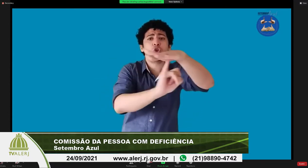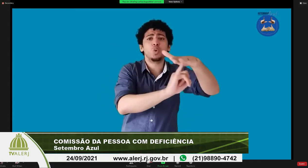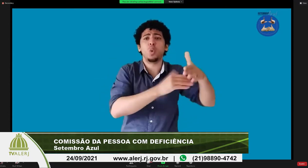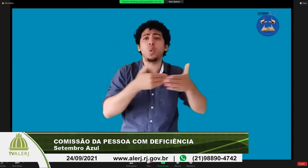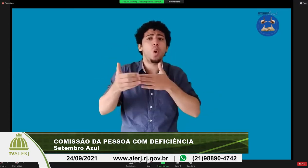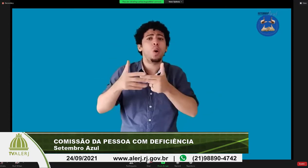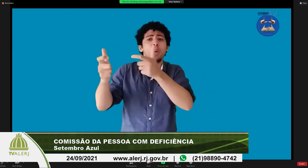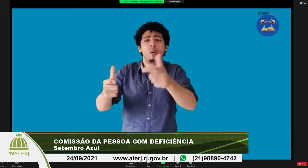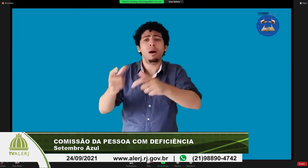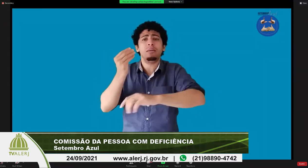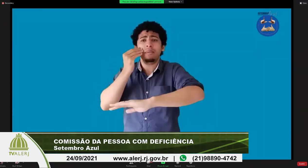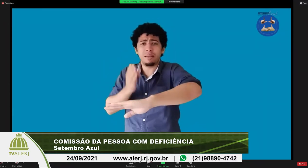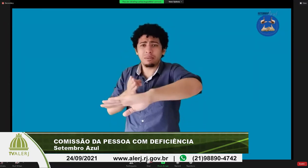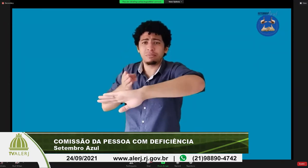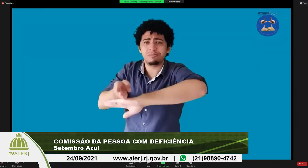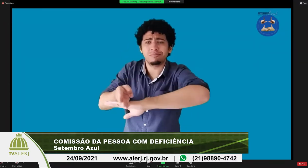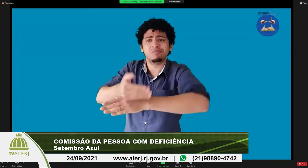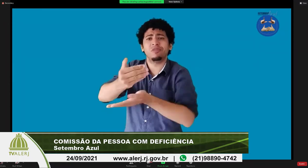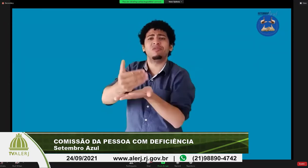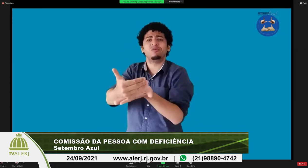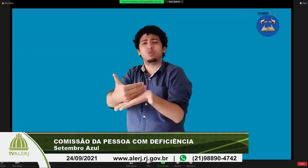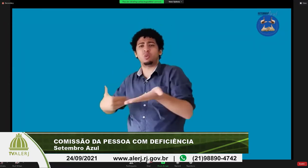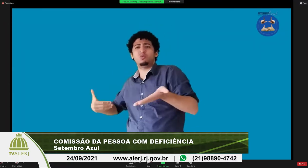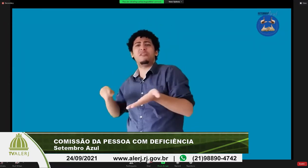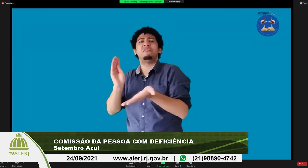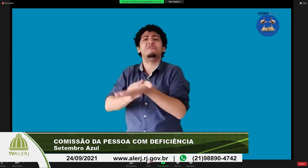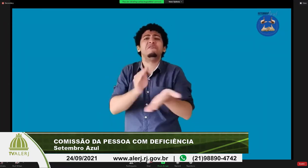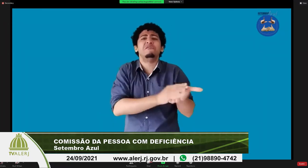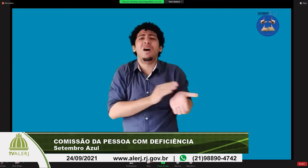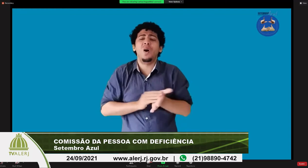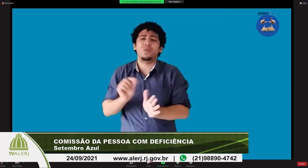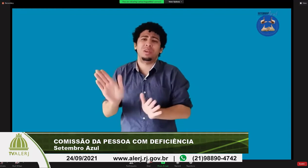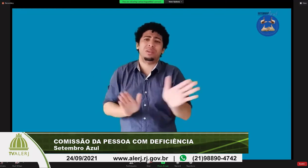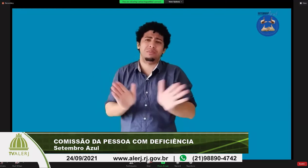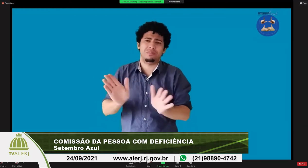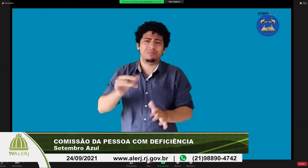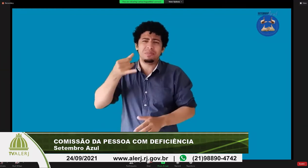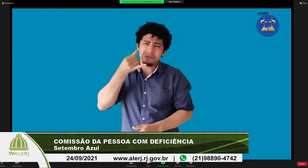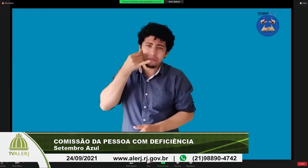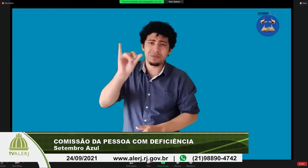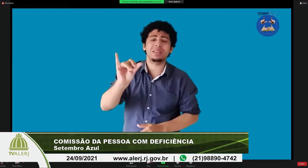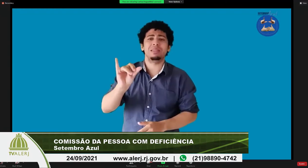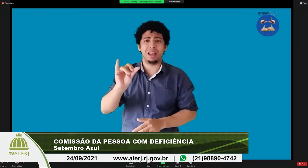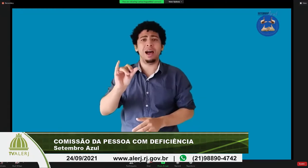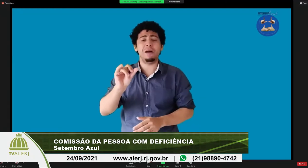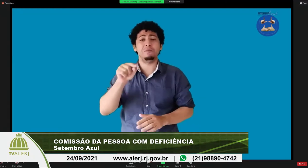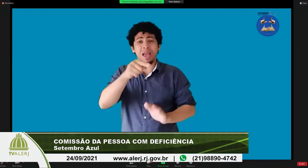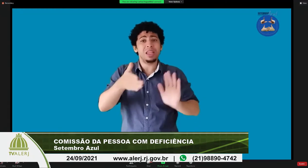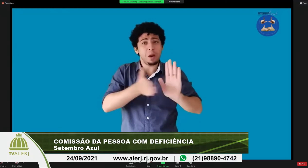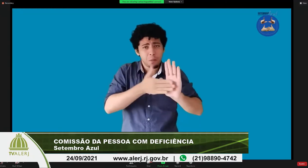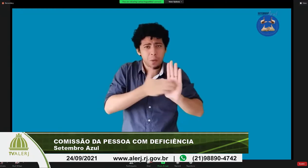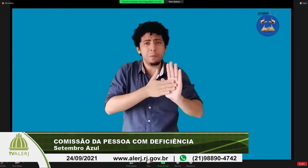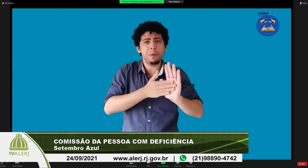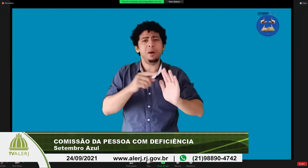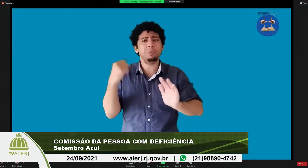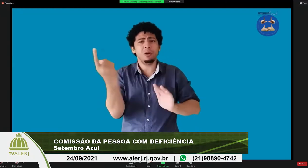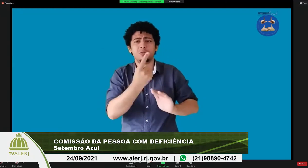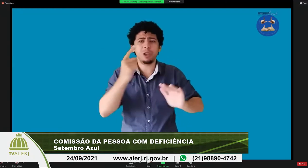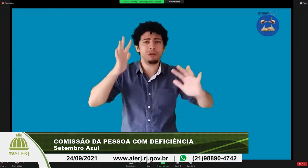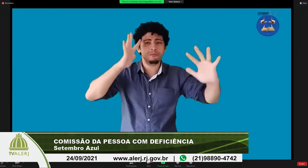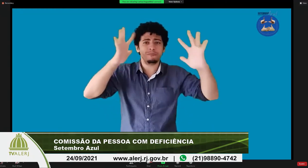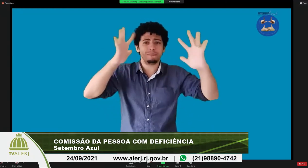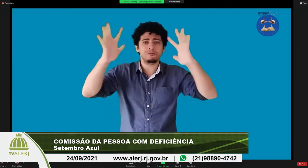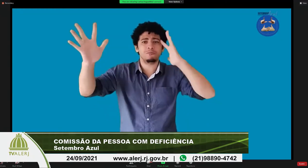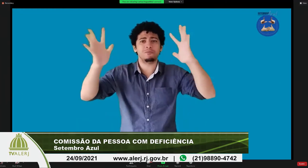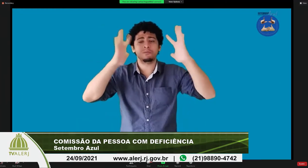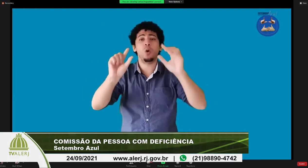infelizmente impedem o nosso crescimento na sociedade dos diversos órgãos que infelizmente não têm acessibilidade